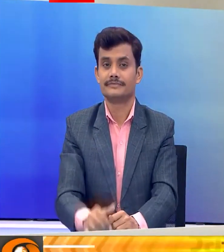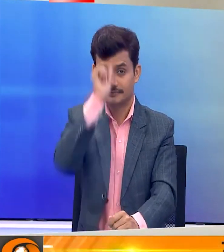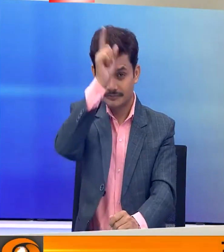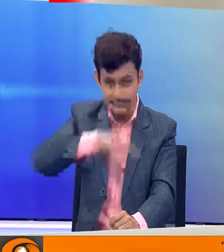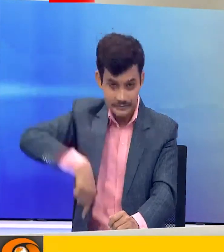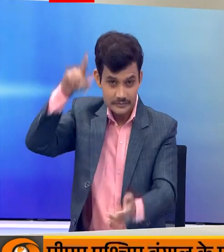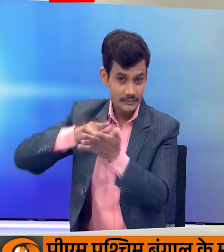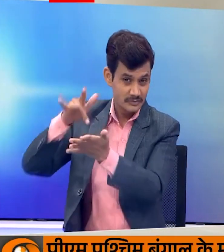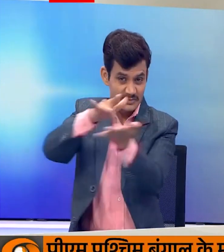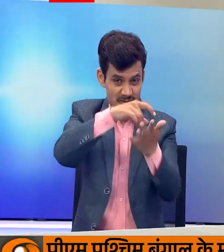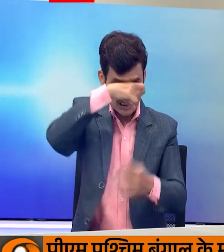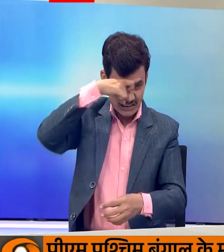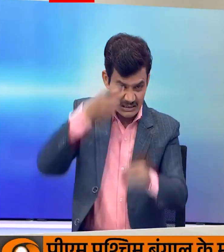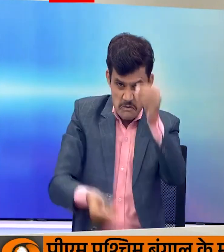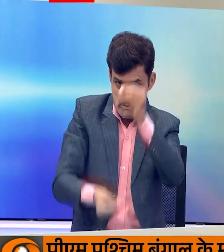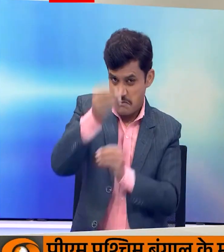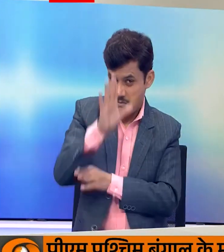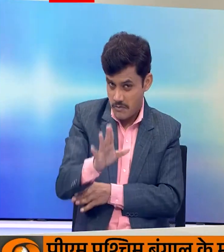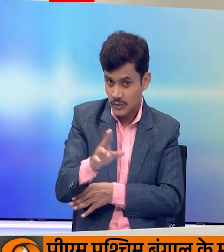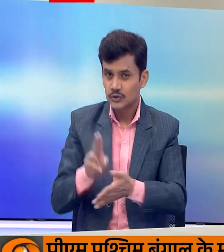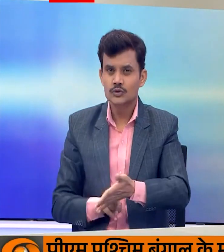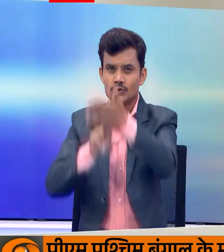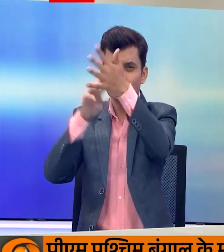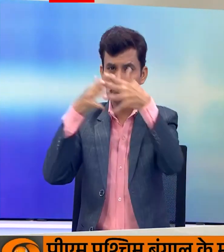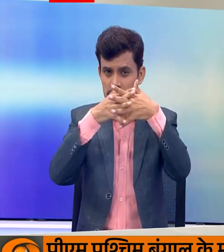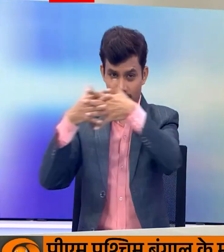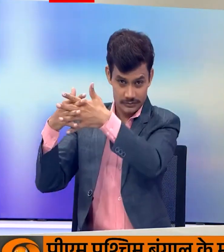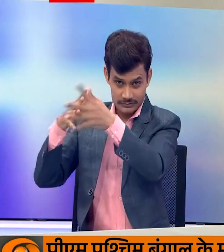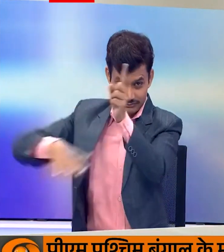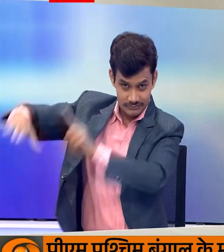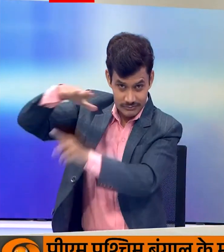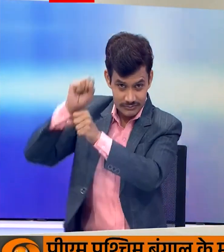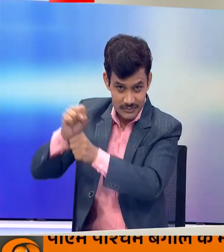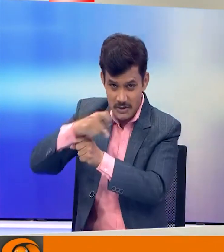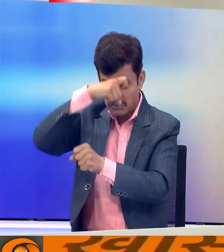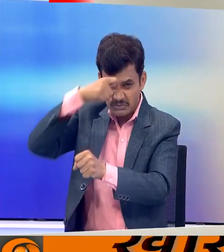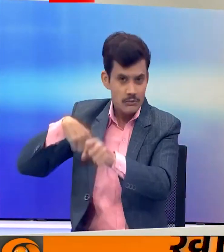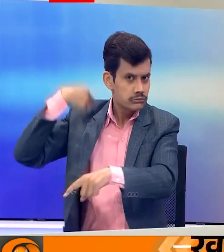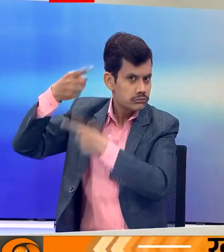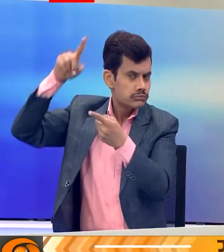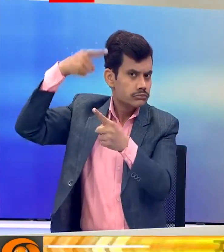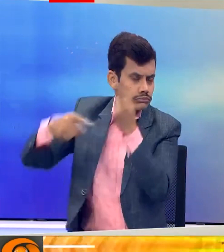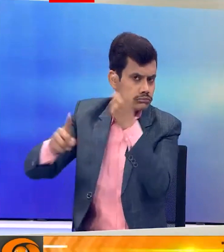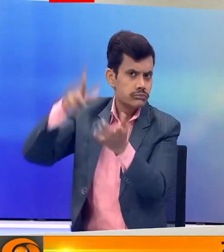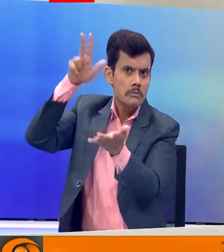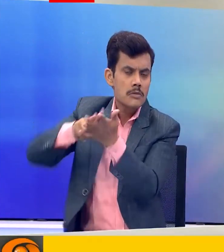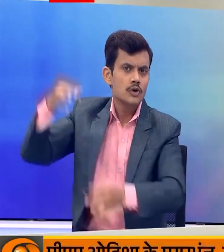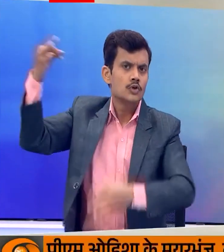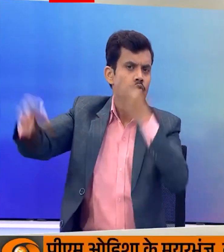देश के कई हिस्से भीशण गर्मी की चपेट में है उत्तर पश्चिमें ख्षेत्रों में गर्मी के सभी पूराने रिकॉर्ड टूट रहे है